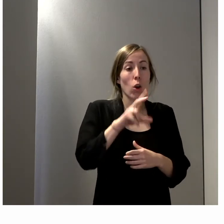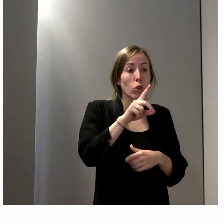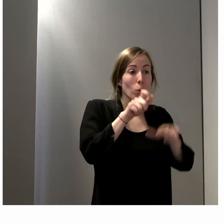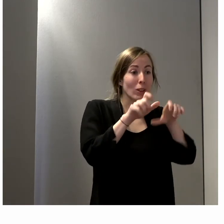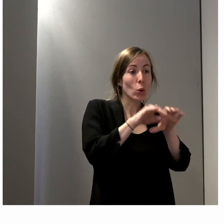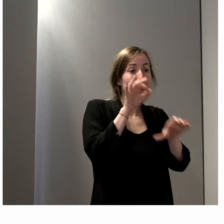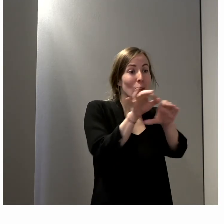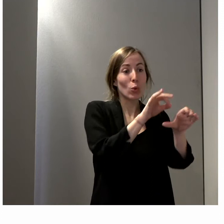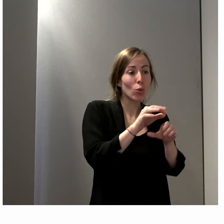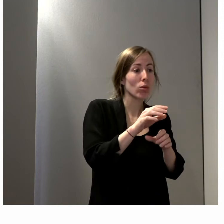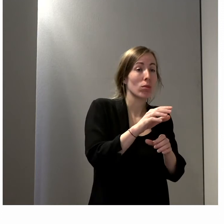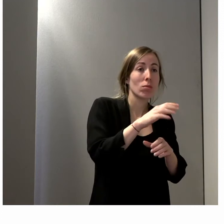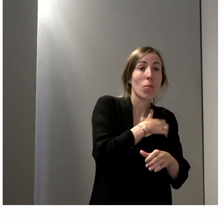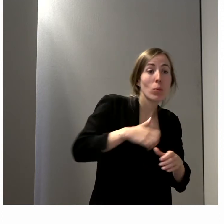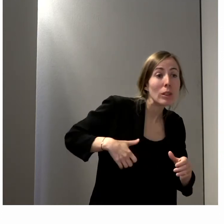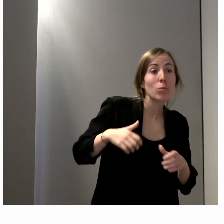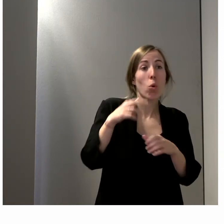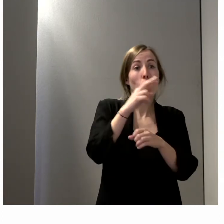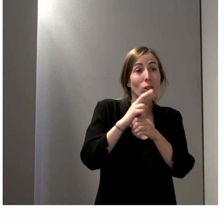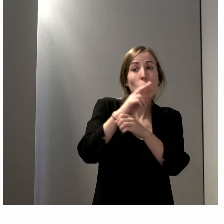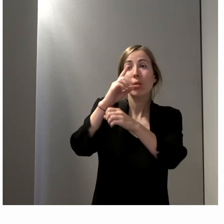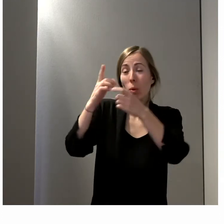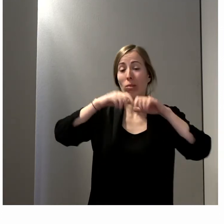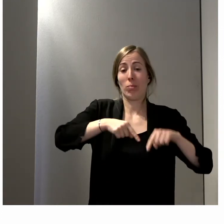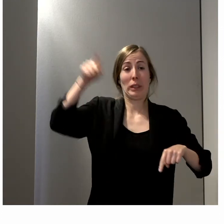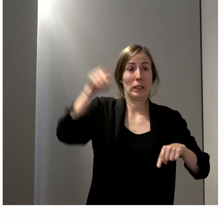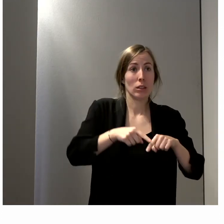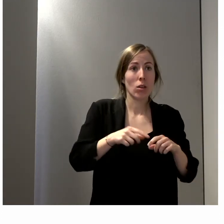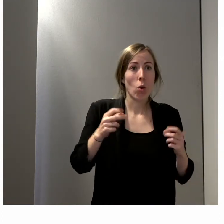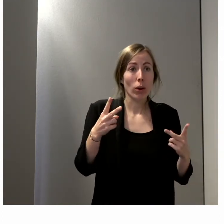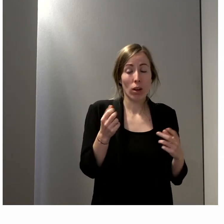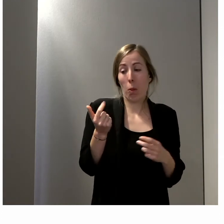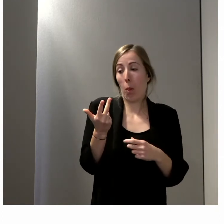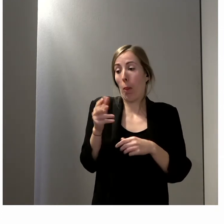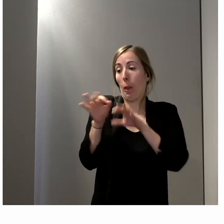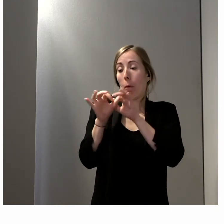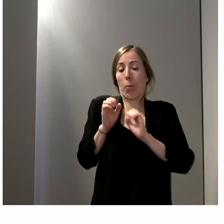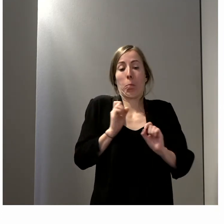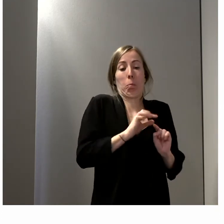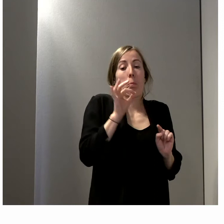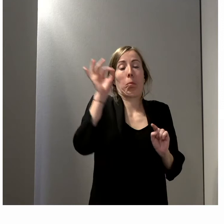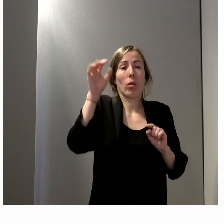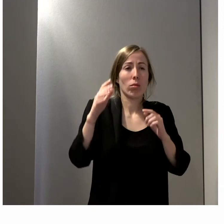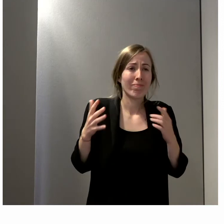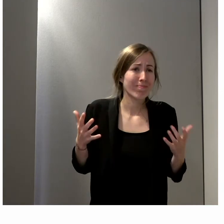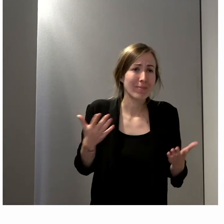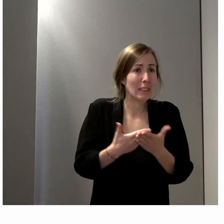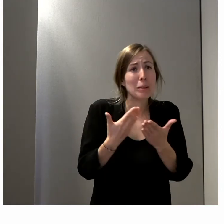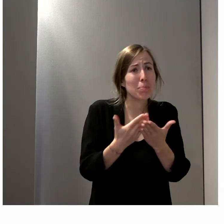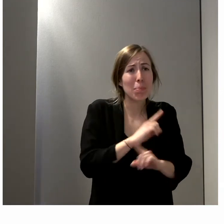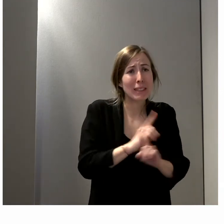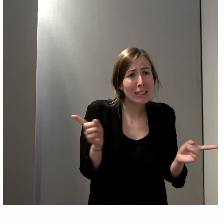municipaux, régionaux, départementaux, enfin voilà, une poignée d'élus, eh bien, ça ne contribue pas à